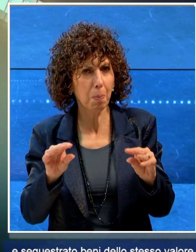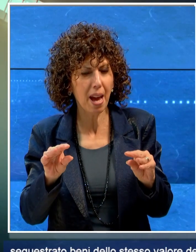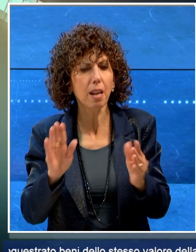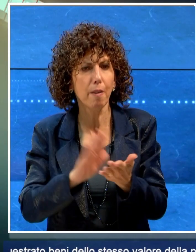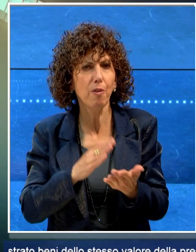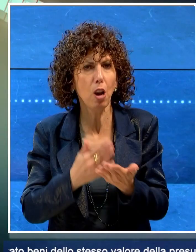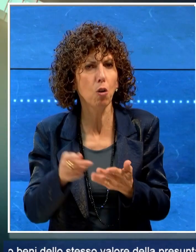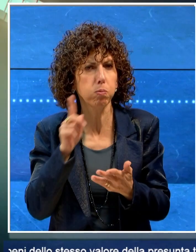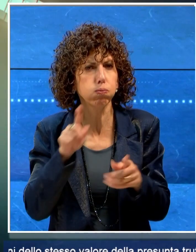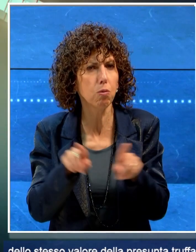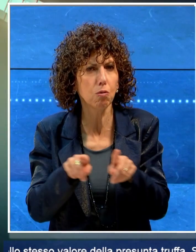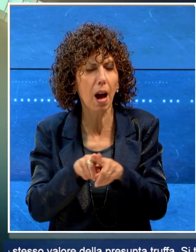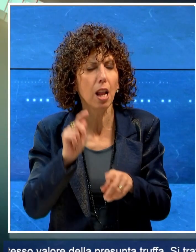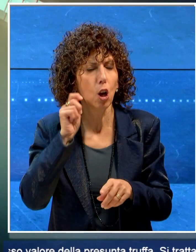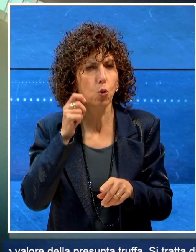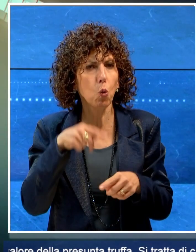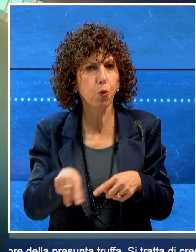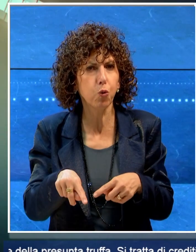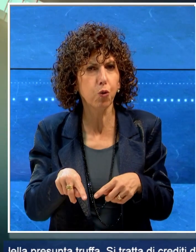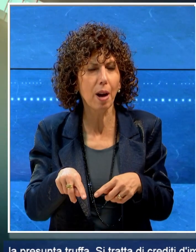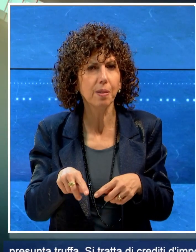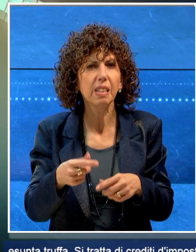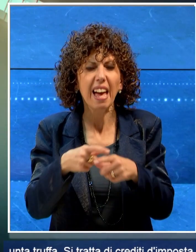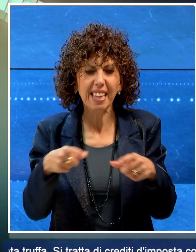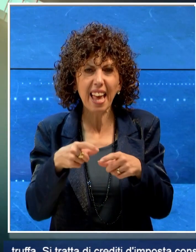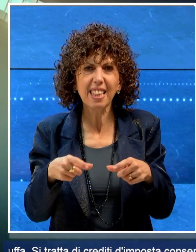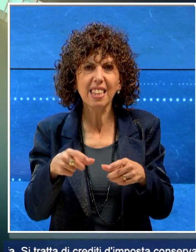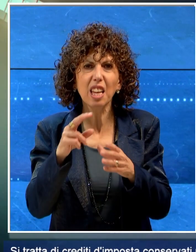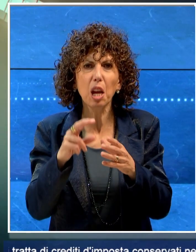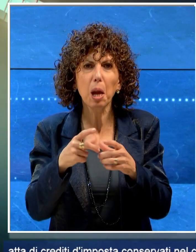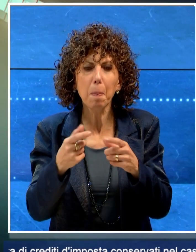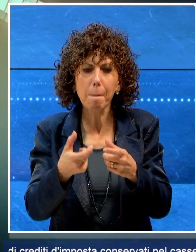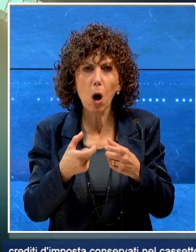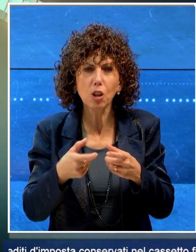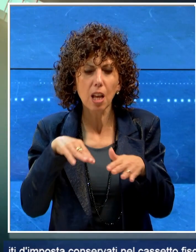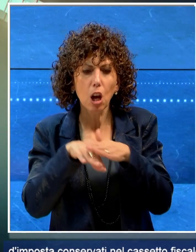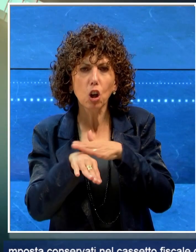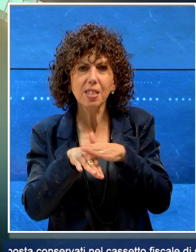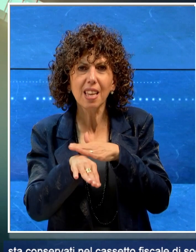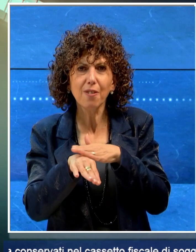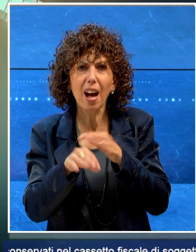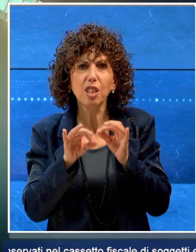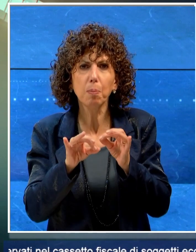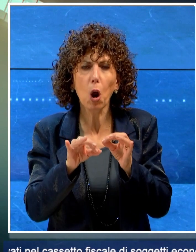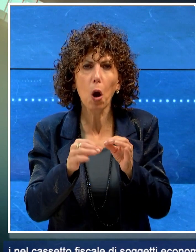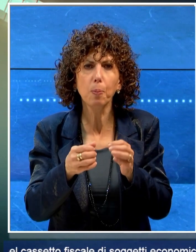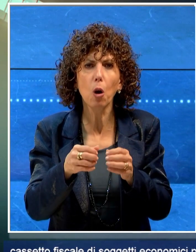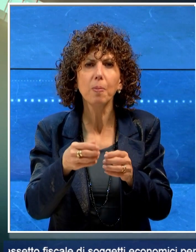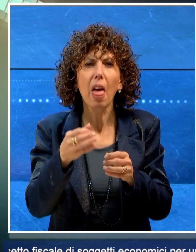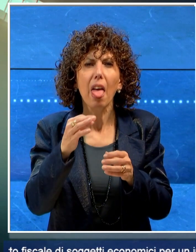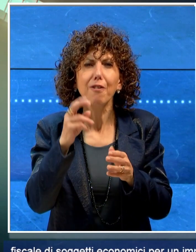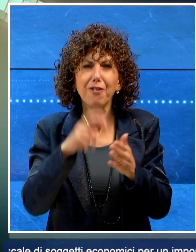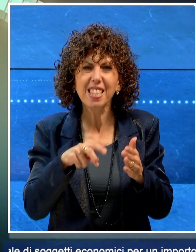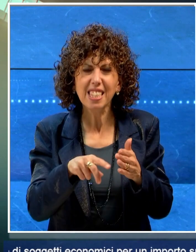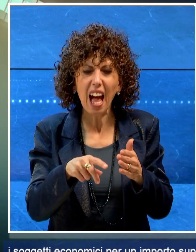valore della presunta truffa. Si tratta di crediti d'imposta conservati nel cassetto fiscale di soggetti